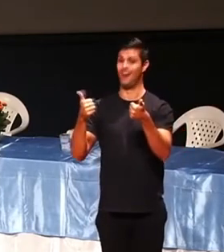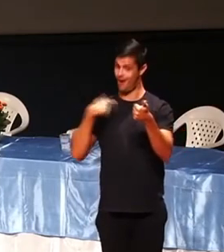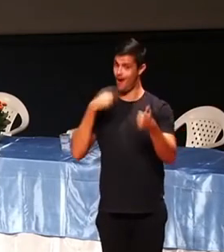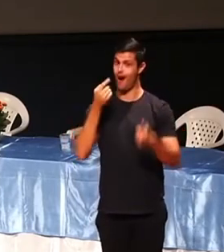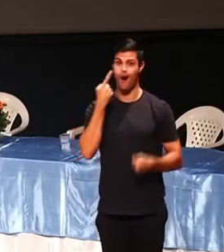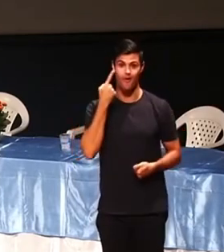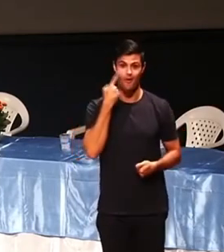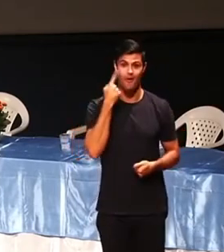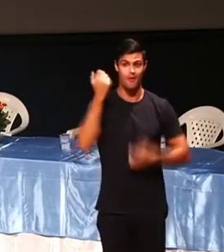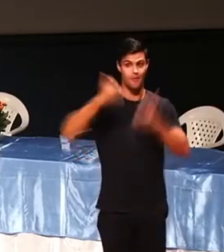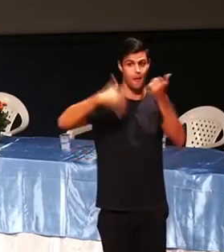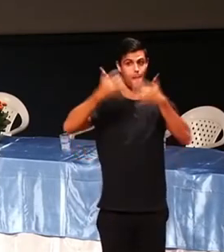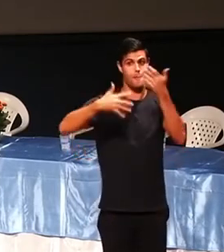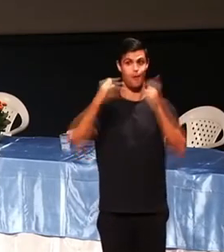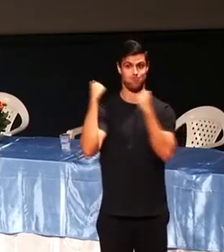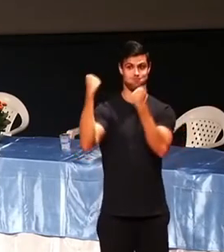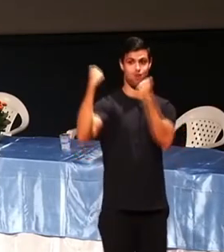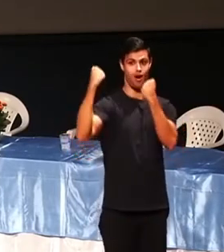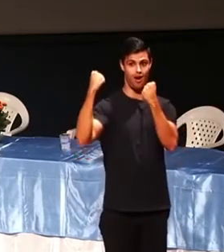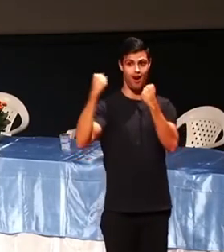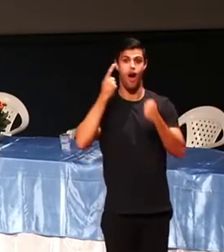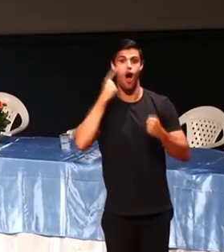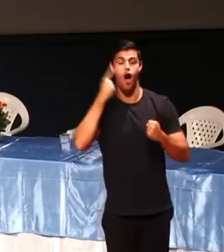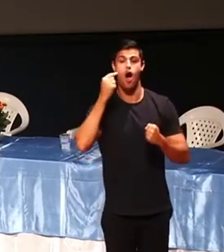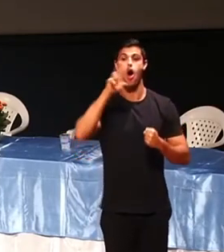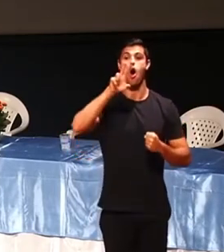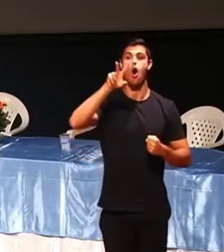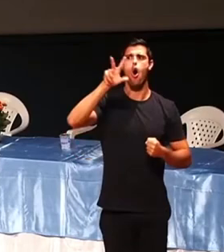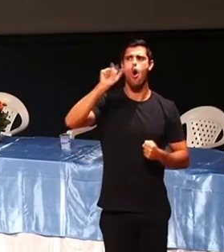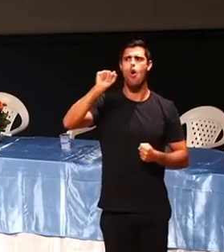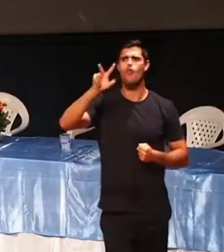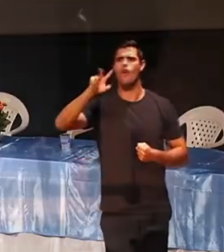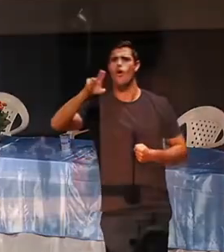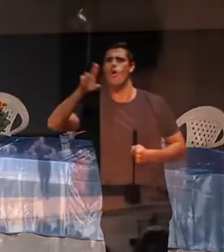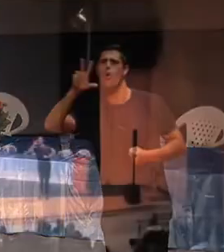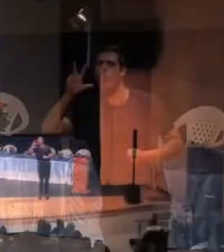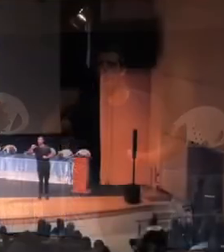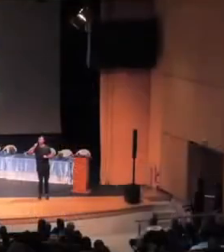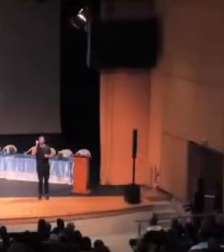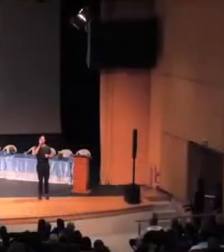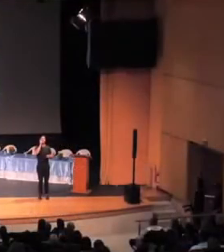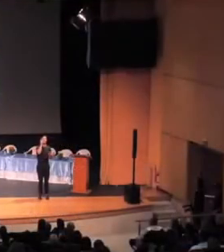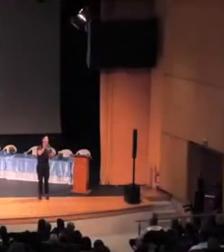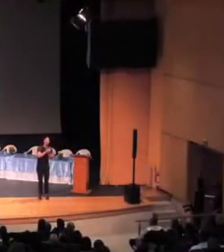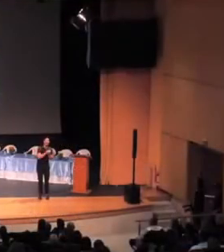poder. Me responde bem rápido agora. Uva, uva, uva. Como chama a mulher que não se casa?